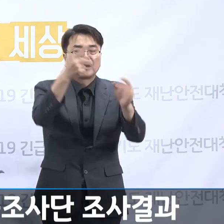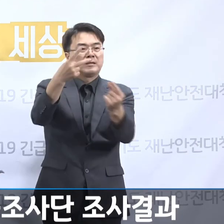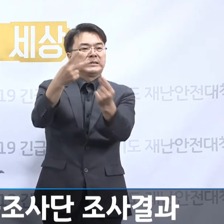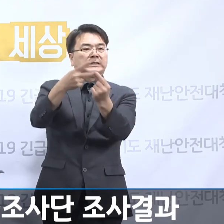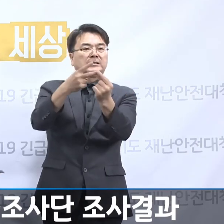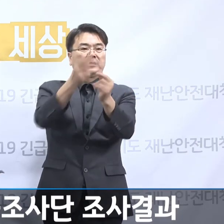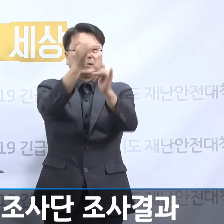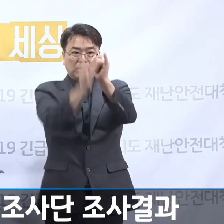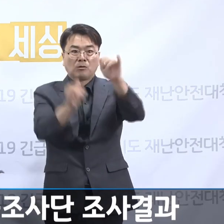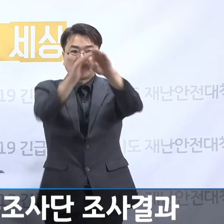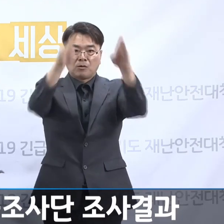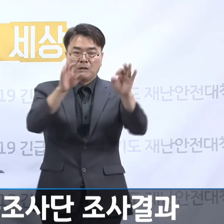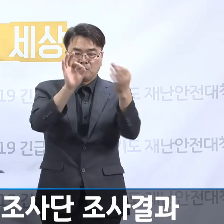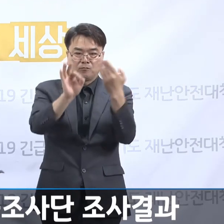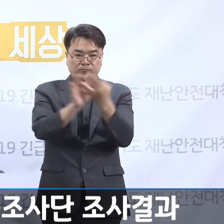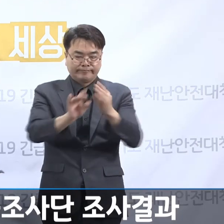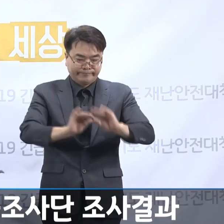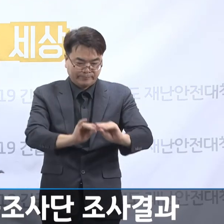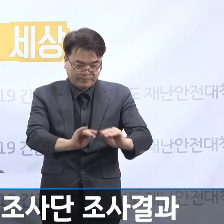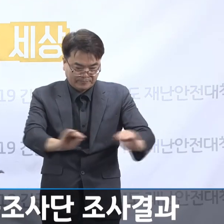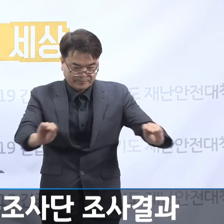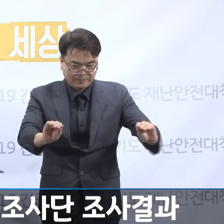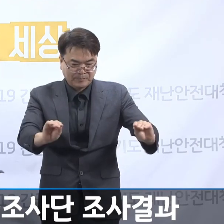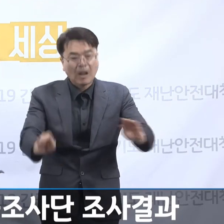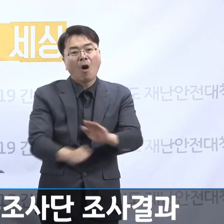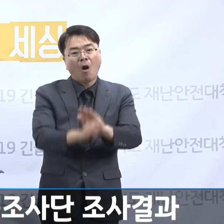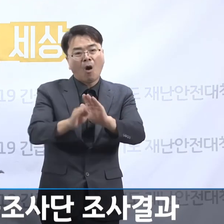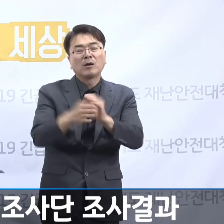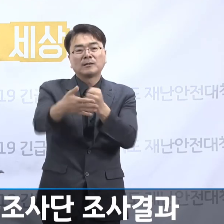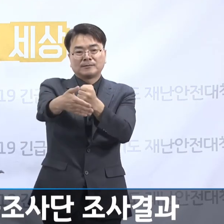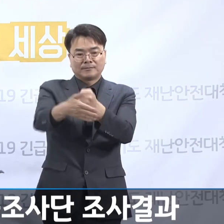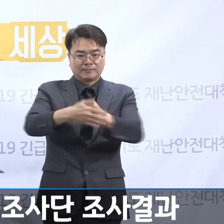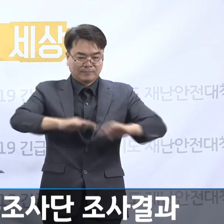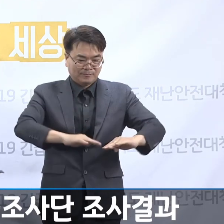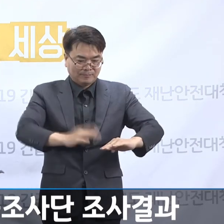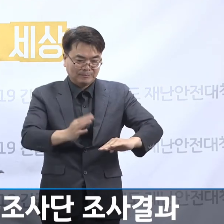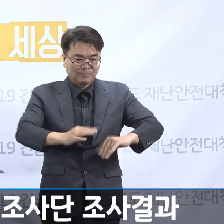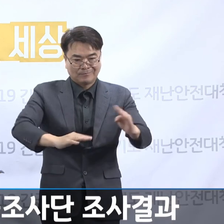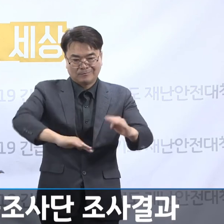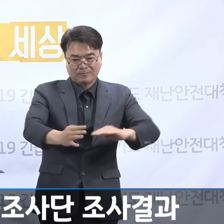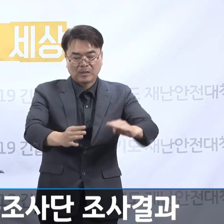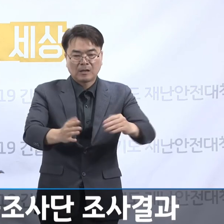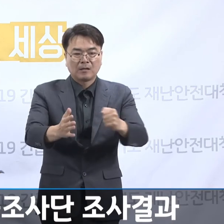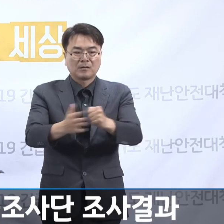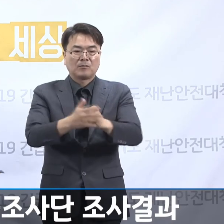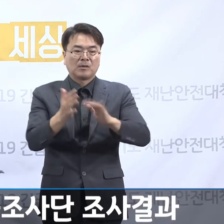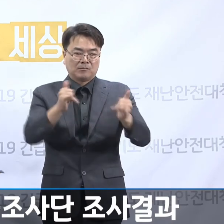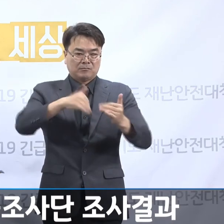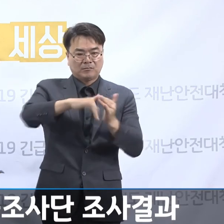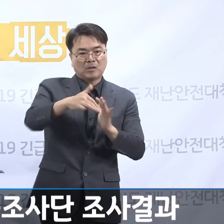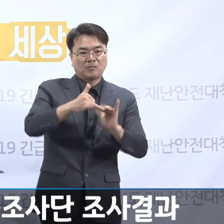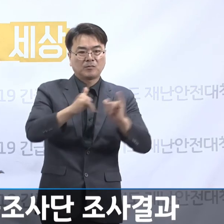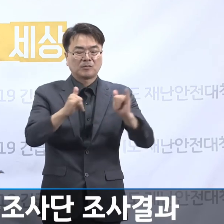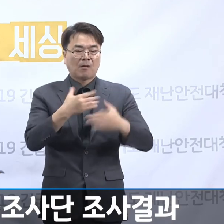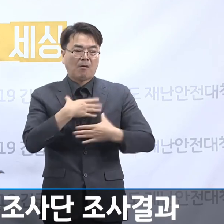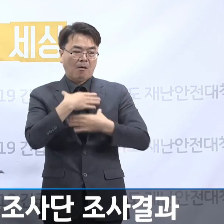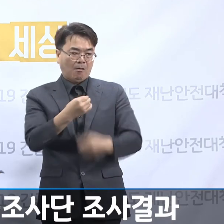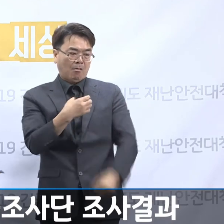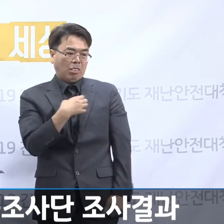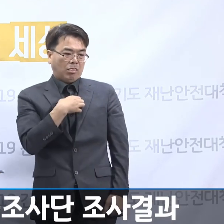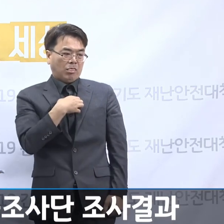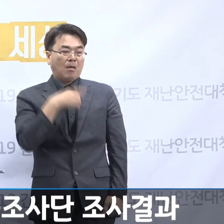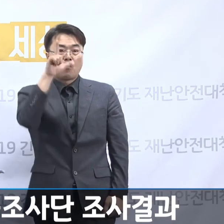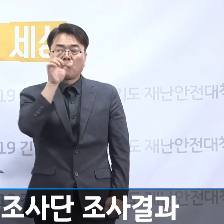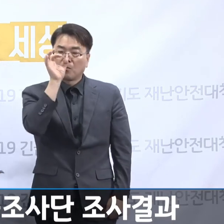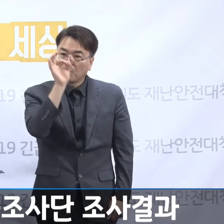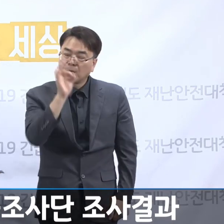바닥공사가 매우 부실합니다. 그래서 바닥면이 들고 일어나서 관람객들의 안전이 우려되는 상태입니다.